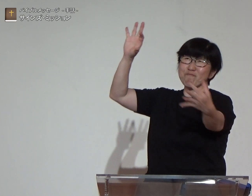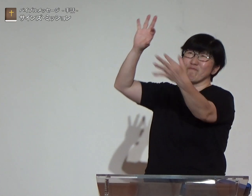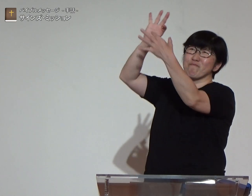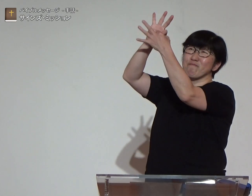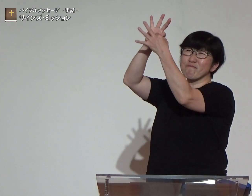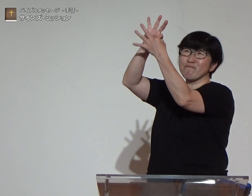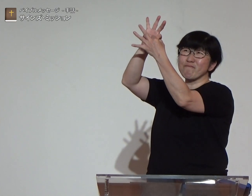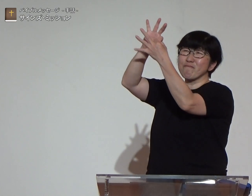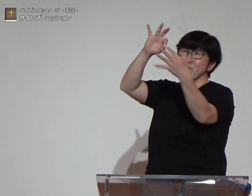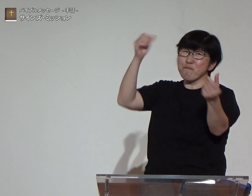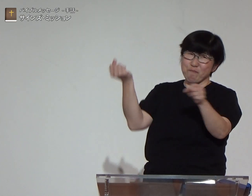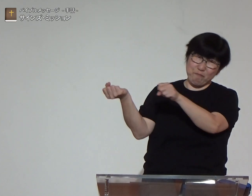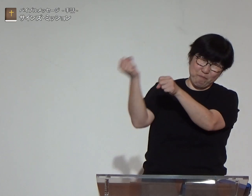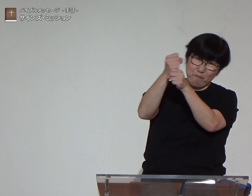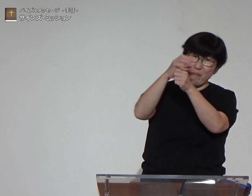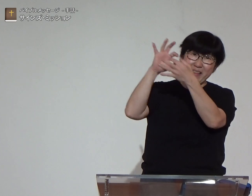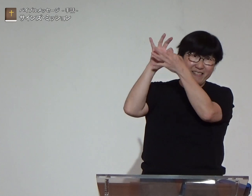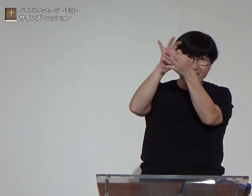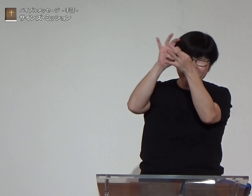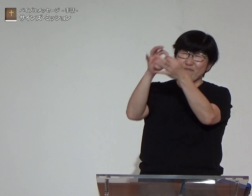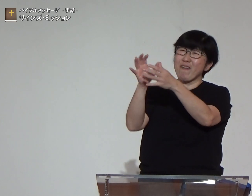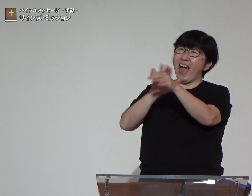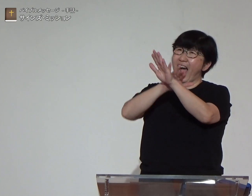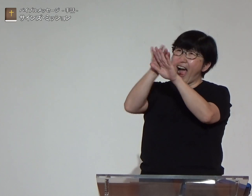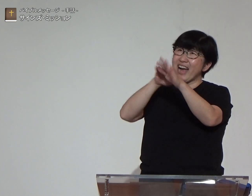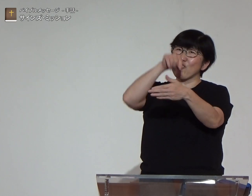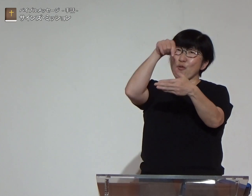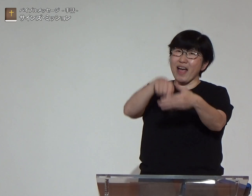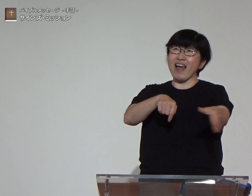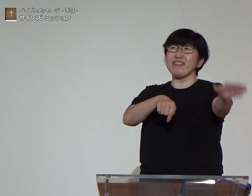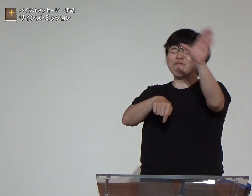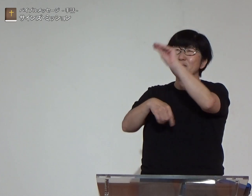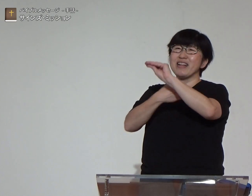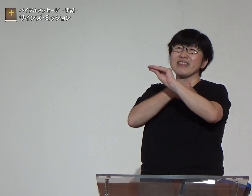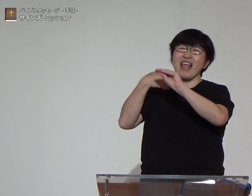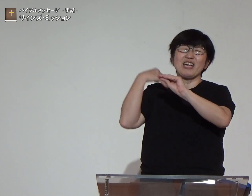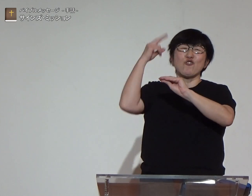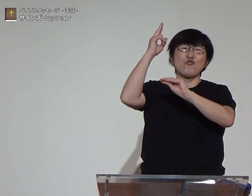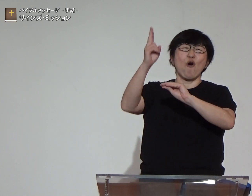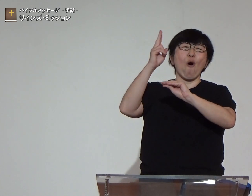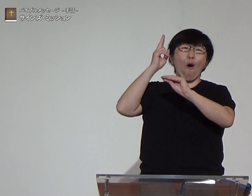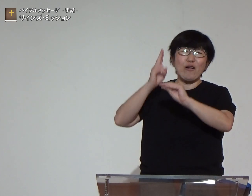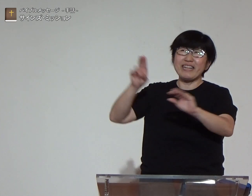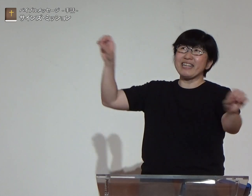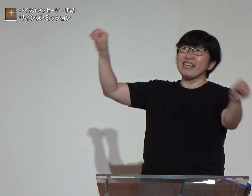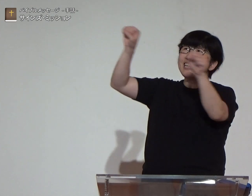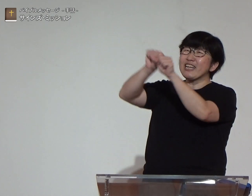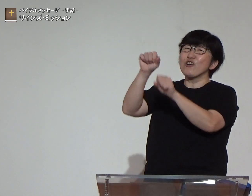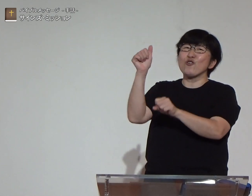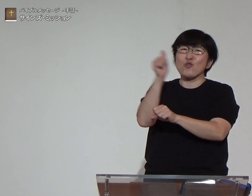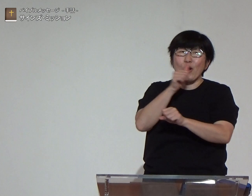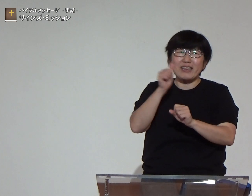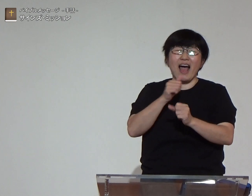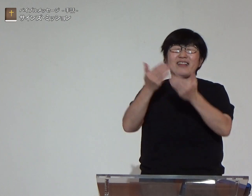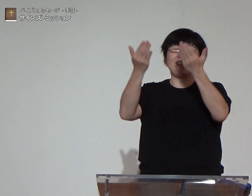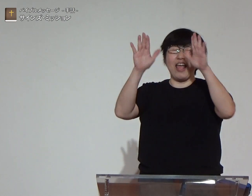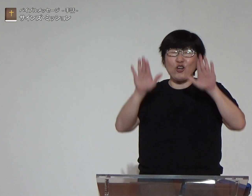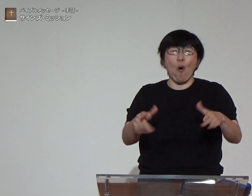神様との関係が回復し愛のうちに帰ることができる